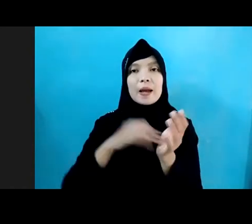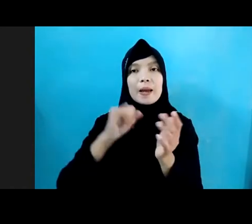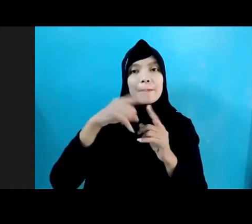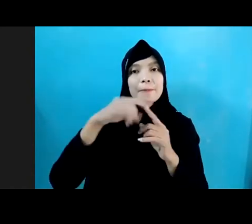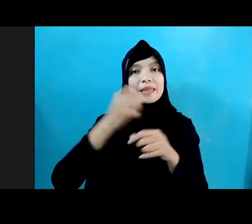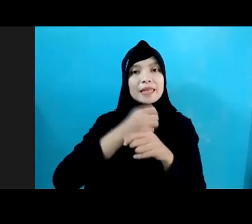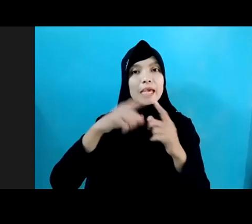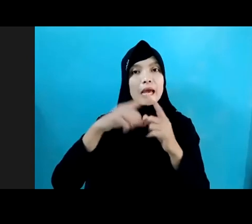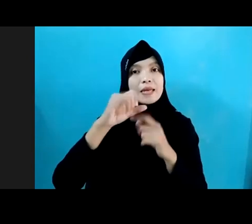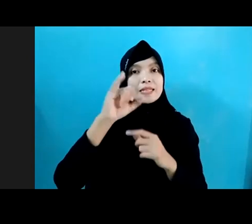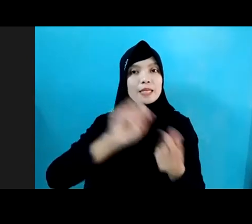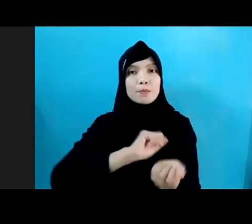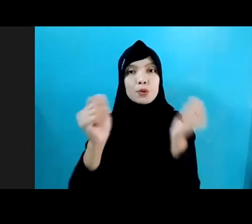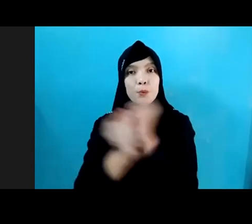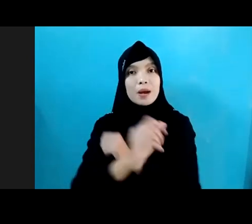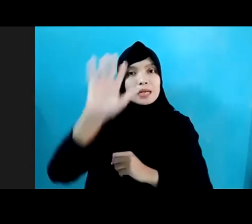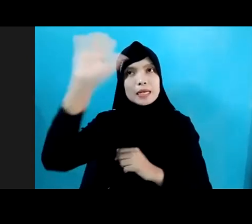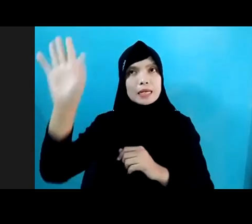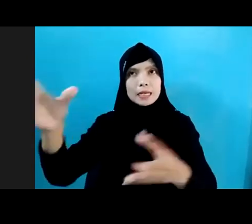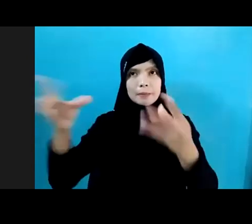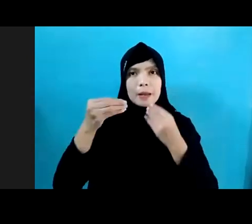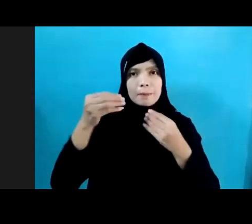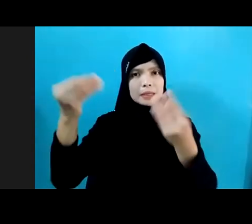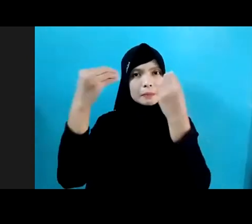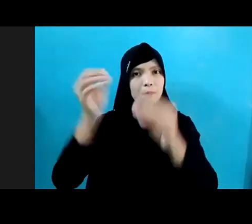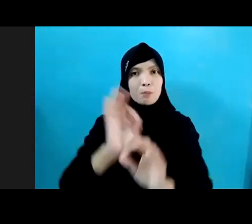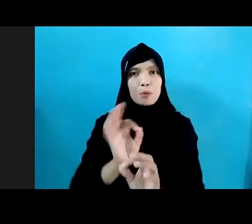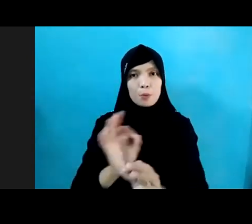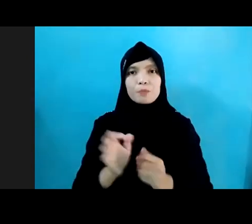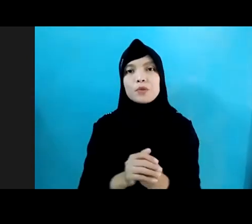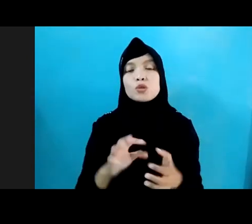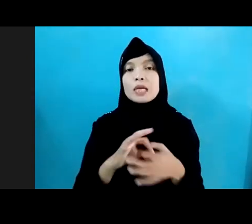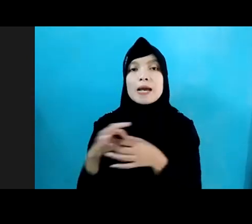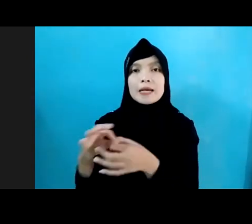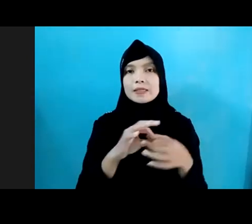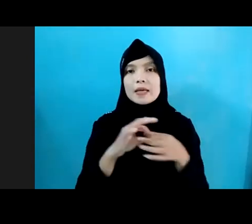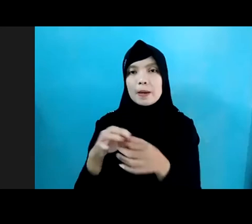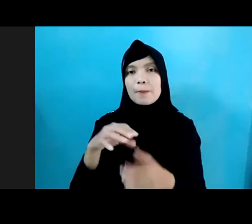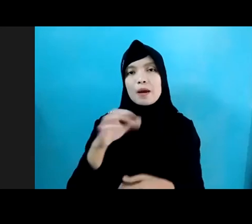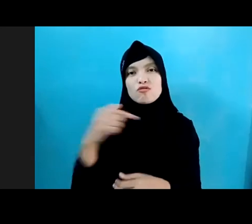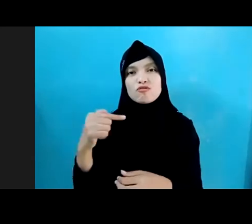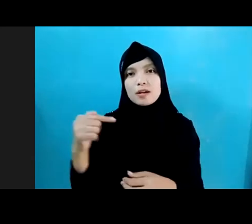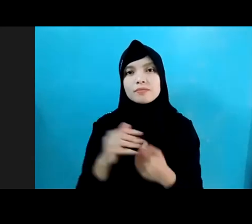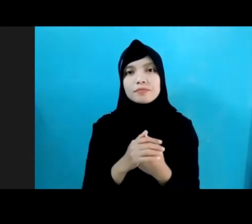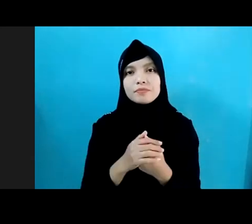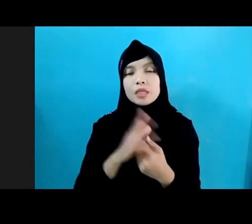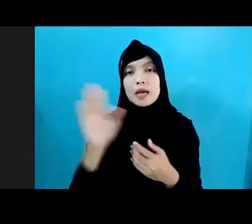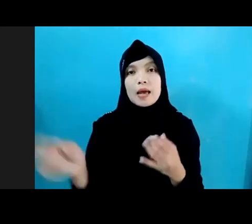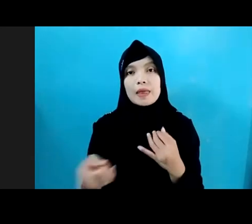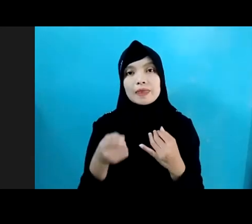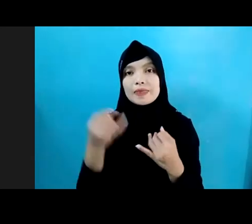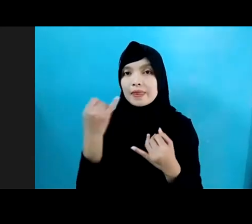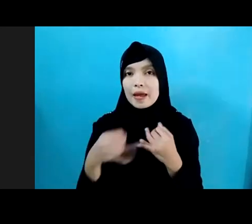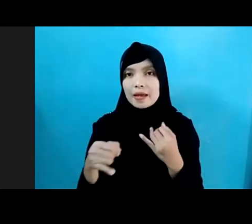Dan Menilai Bahwa Kerjasama Yang terjadi Masih Kurang Bagian Terakhir Untuk